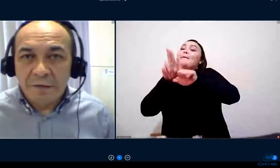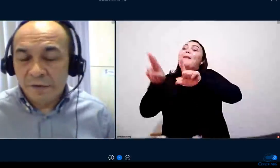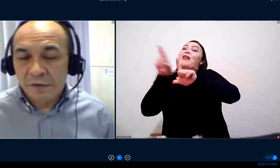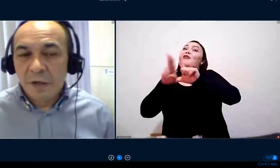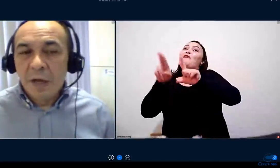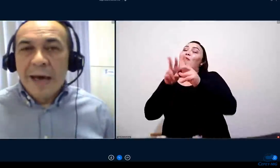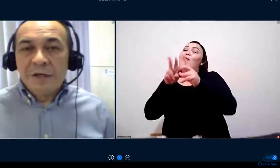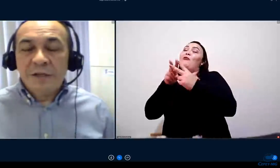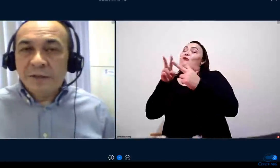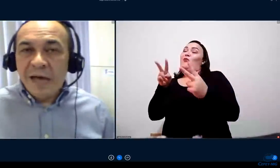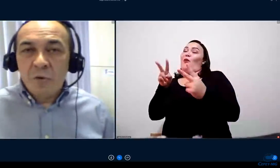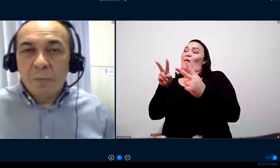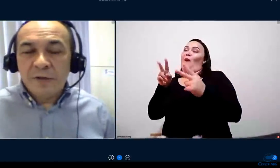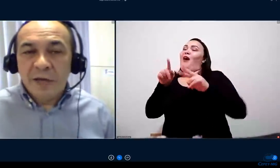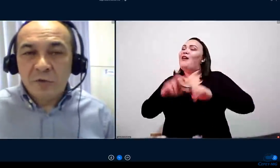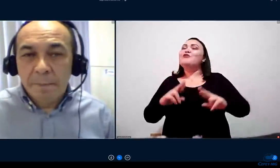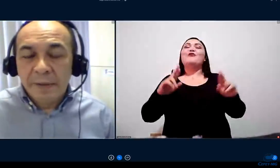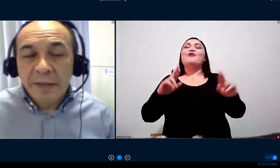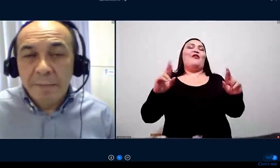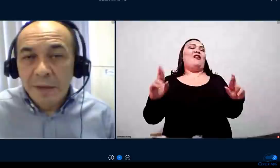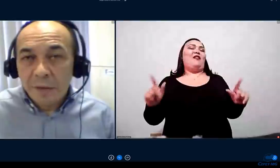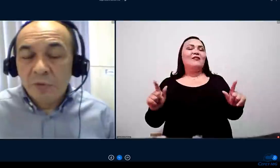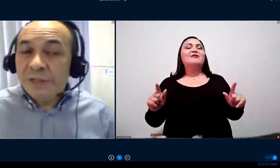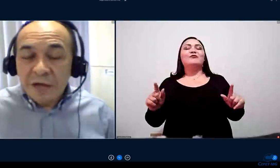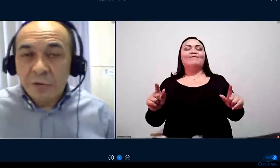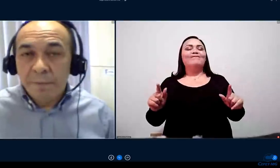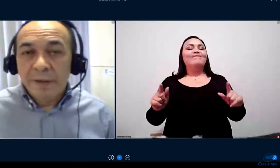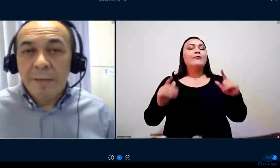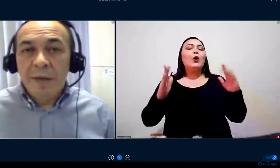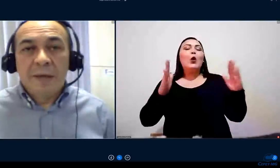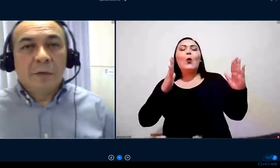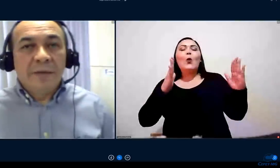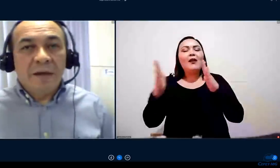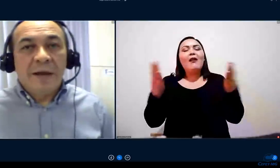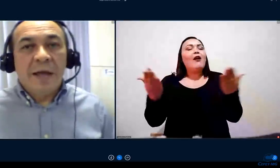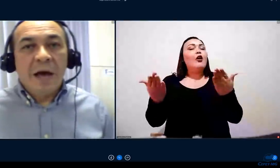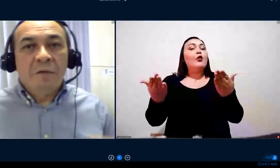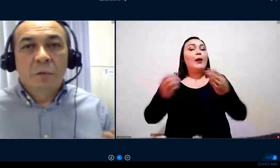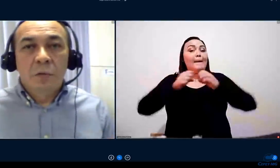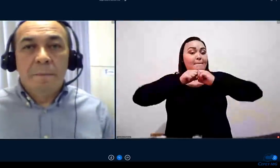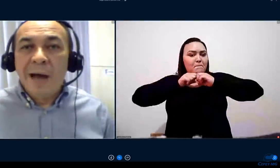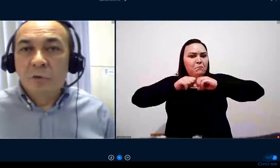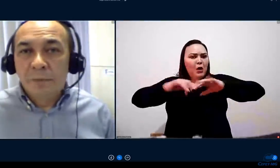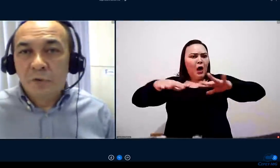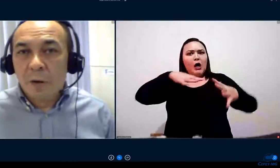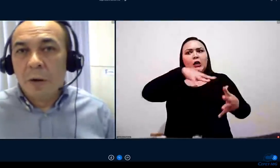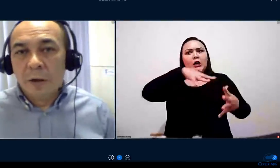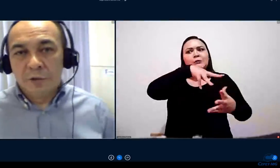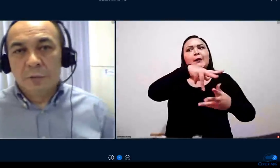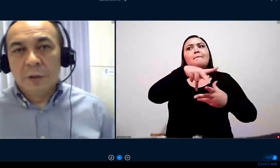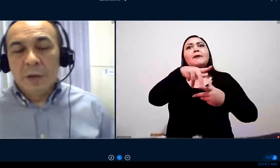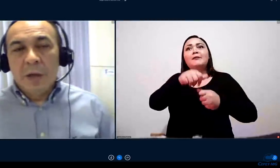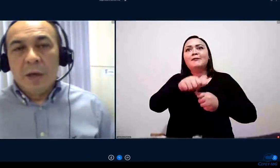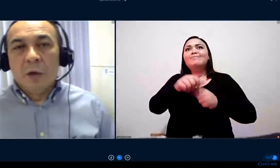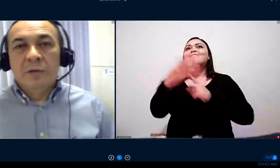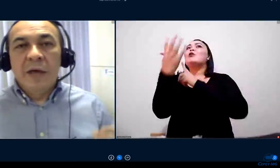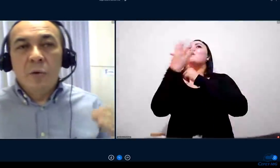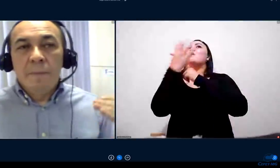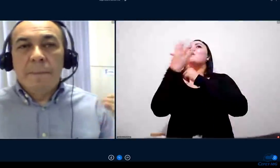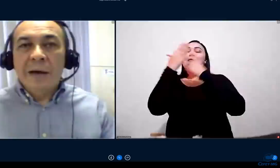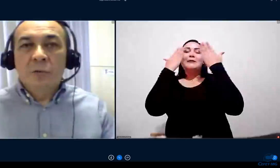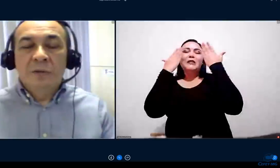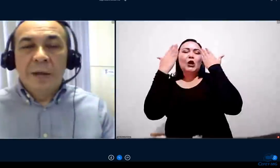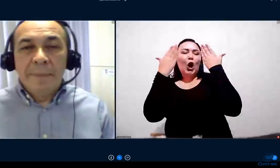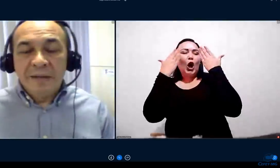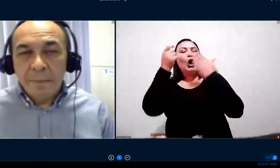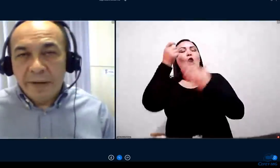variáveis. A gente está num processo de pandemia, num estágio de pandemia, então tem a variável do impacto psicológico. Eu tenho